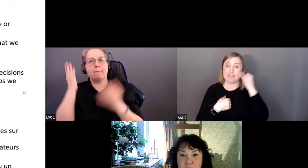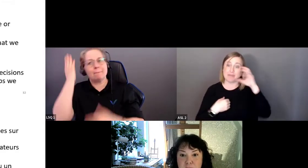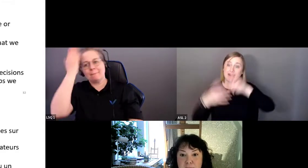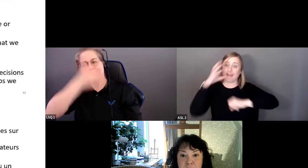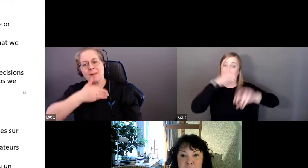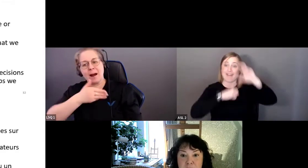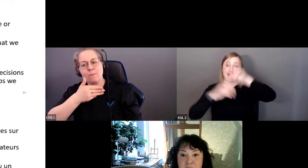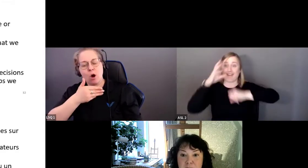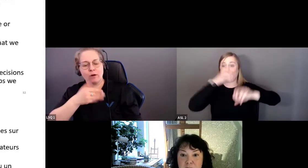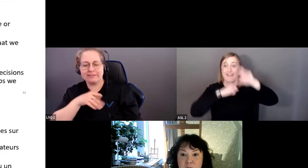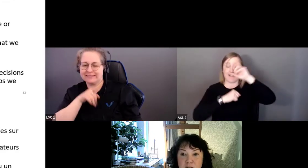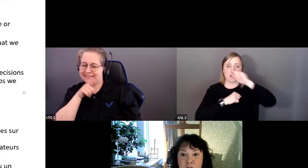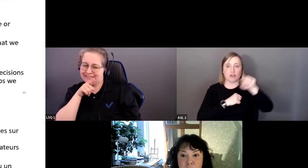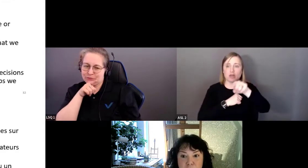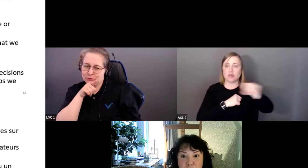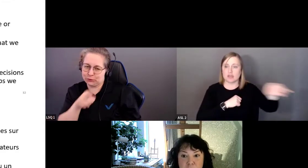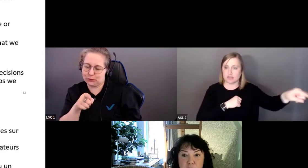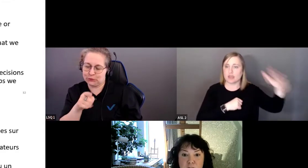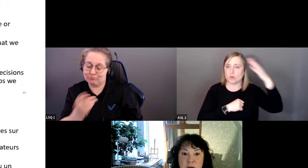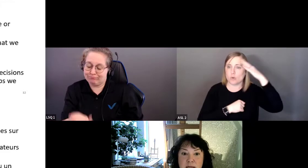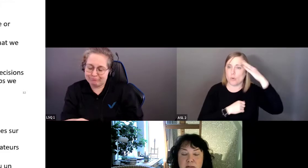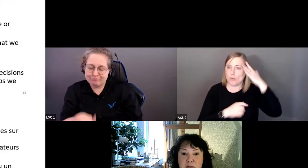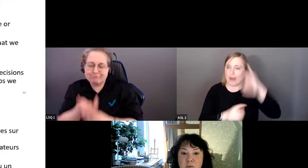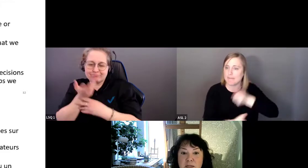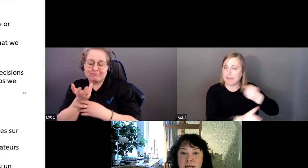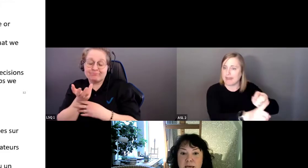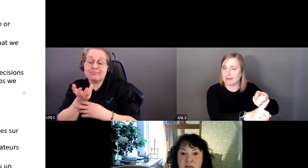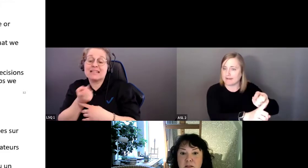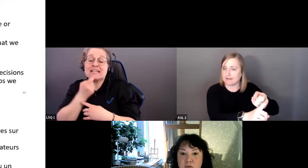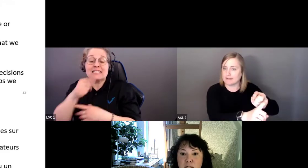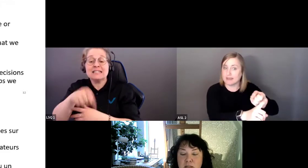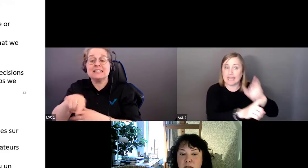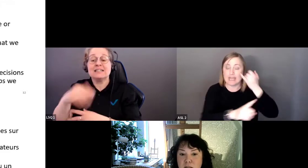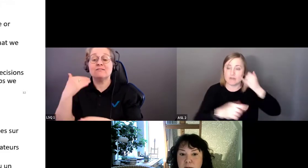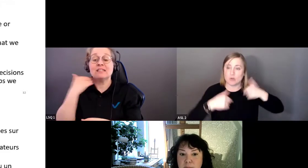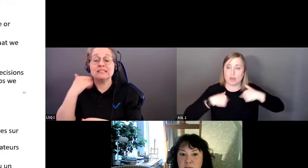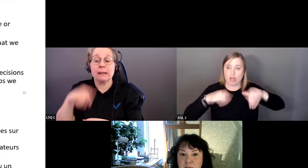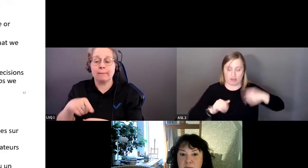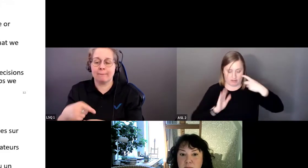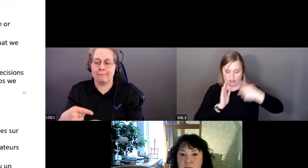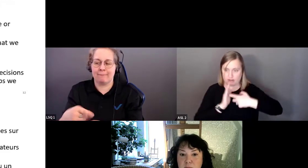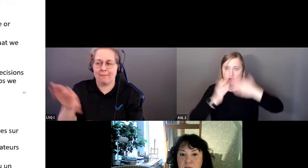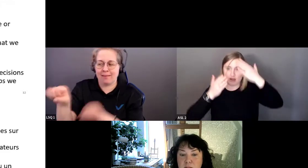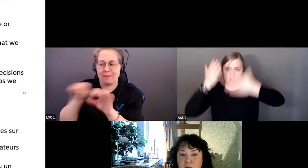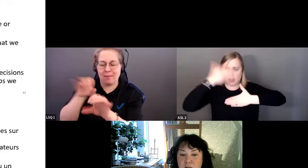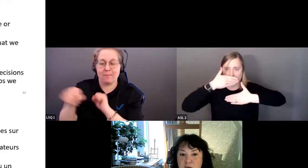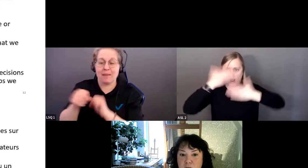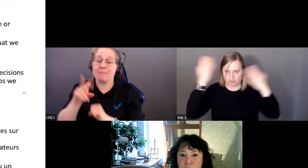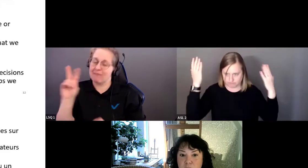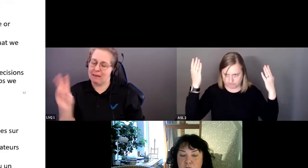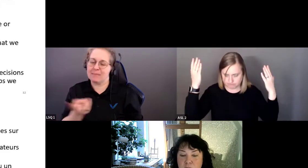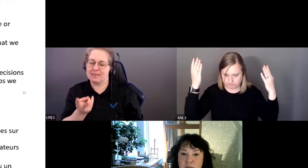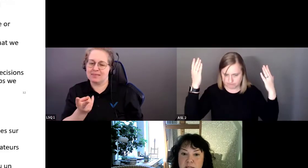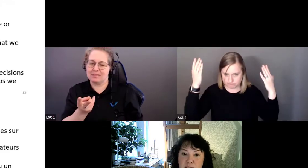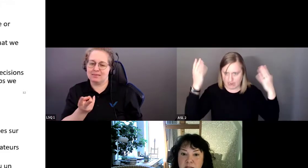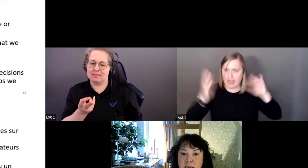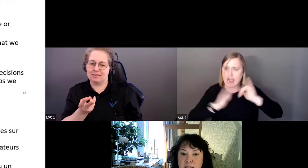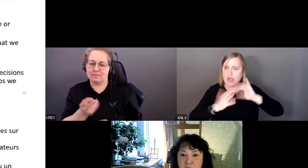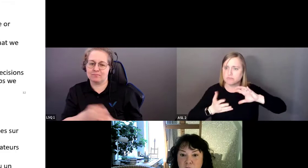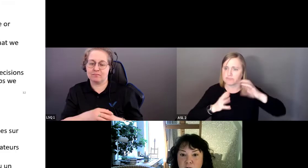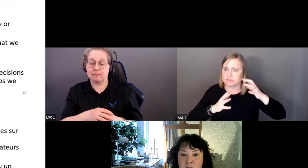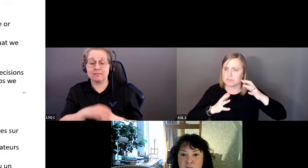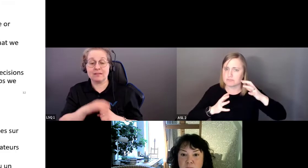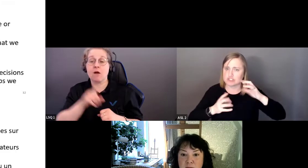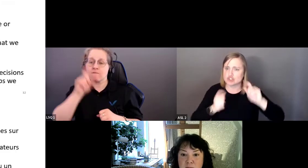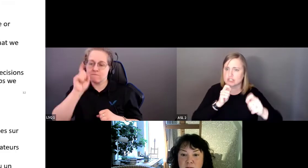c'est évident pour les gens qui en sont victimes. Tant qu'on n'accepte pas qu'on est